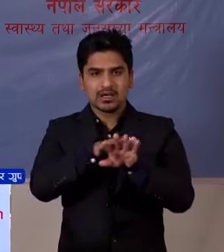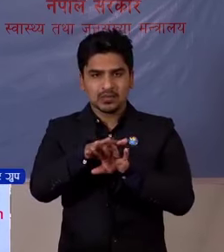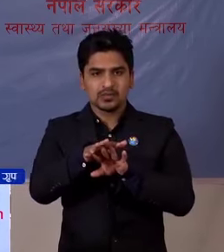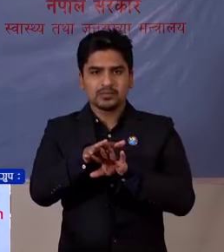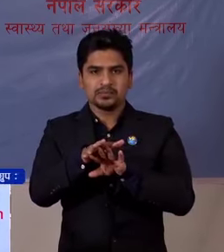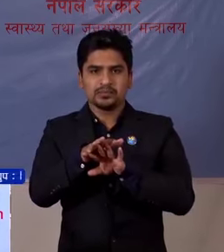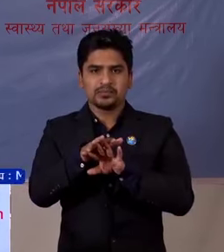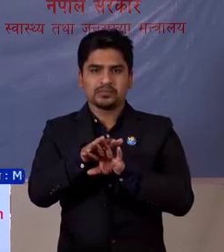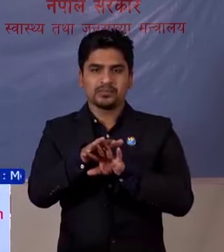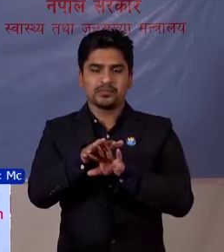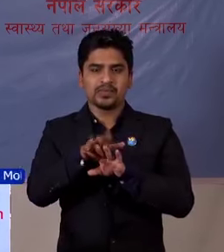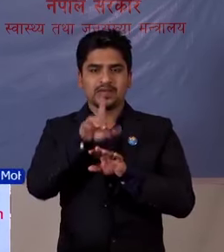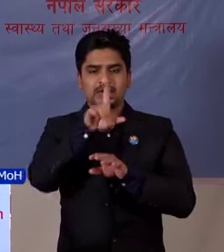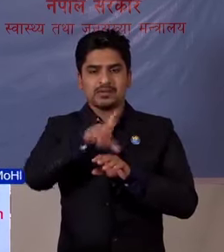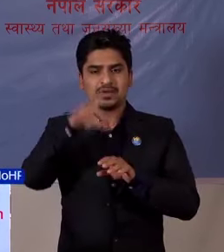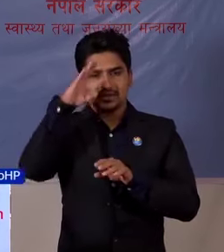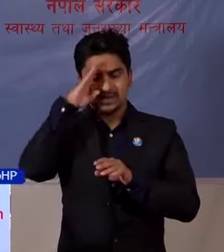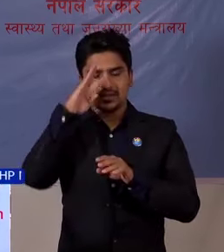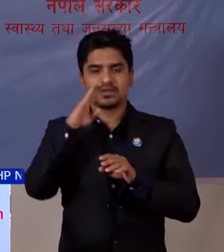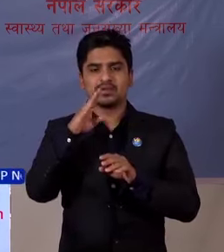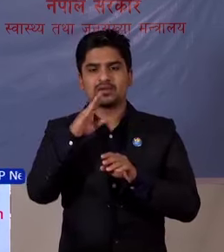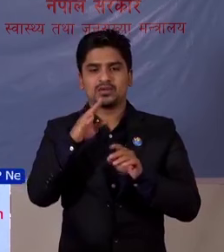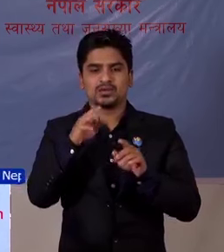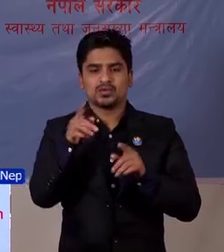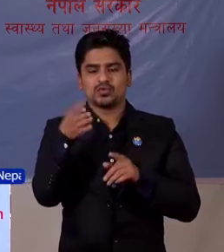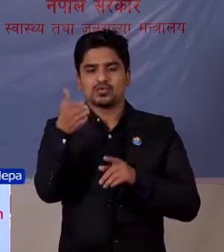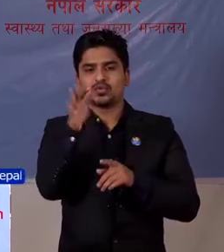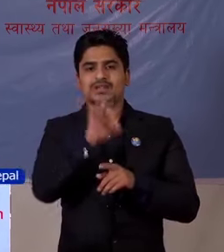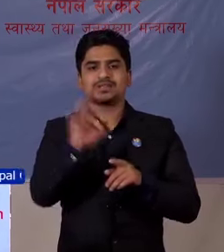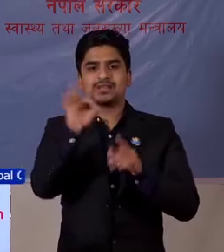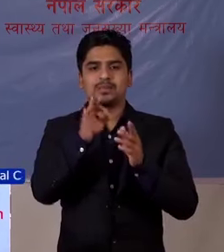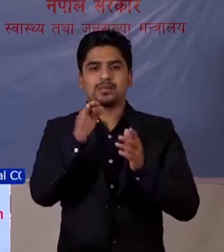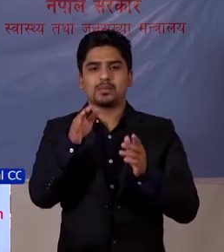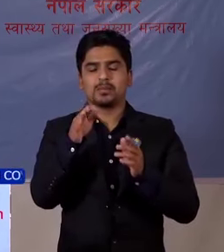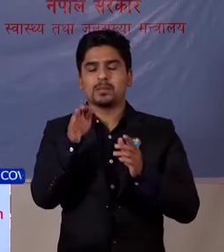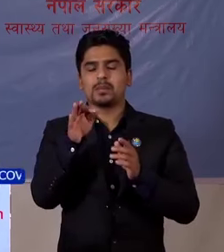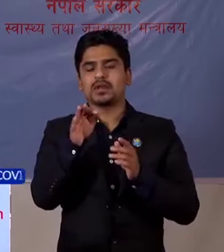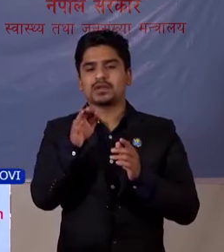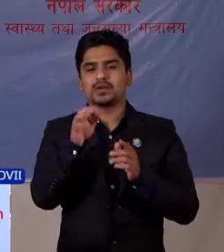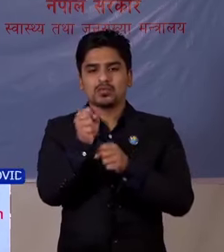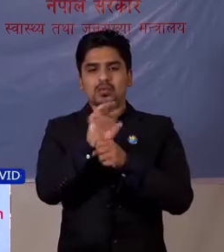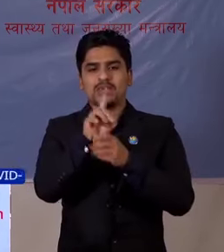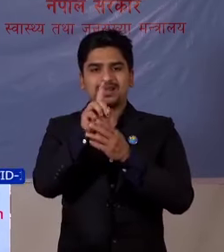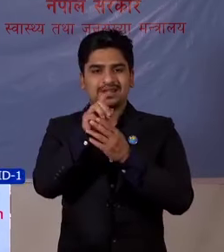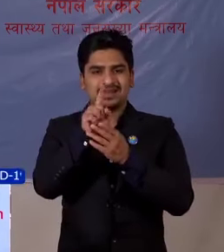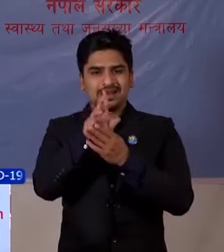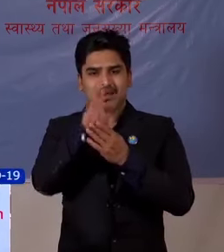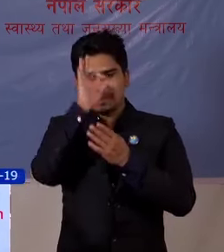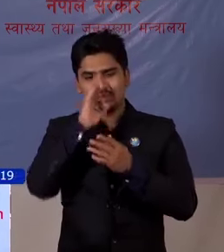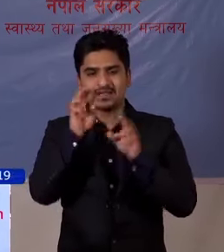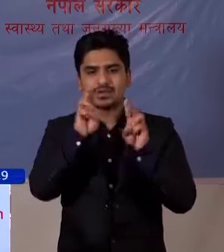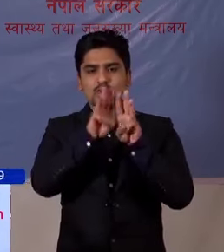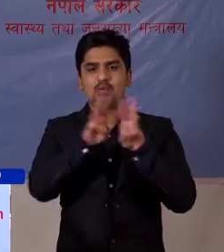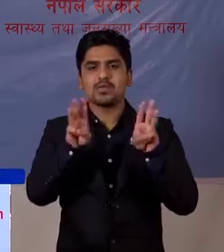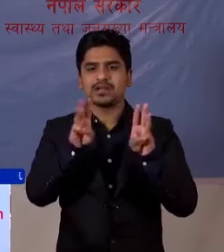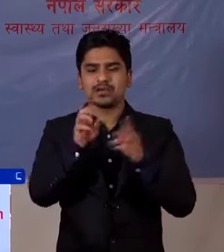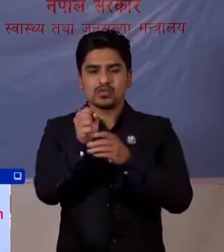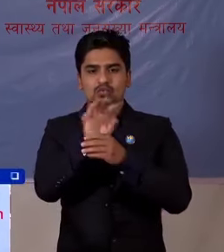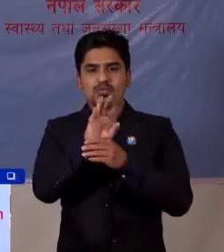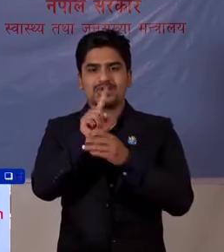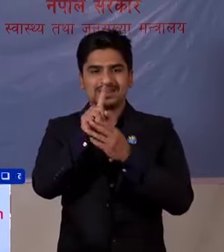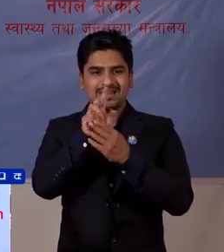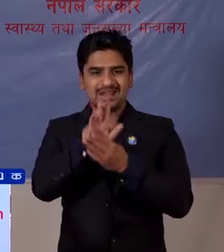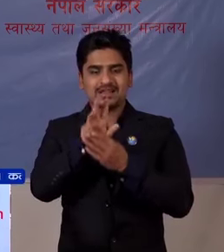नेपल सरकार को स्वास्ते तथा जन संख्या मंत्रालाई को COVID-19 विशेश वेब साइट जुन COVID-19